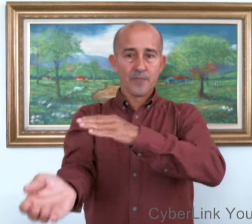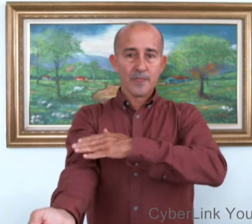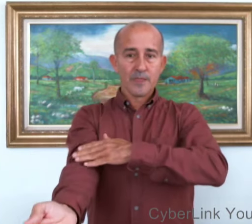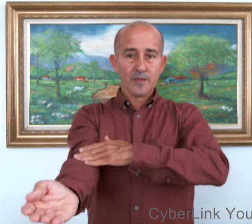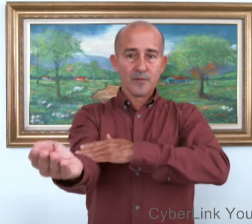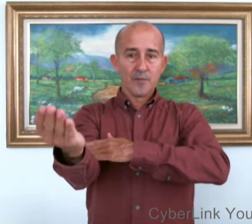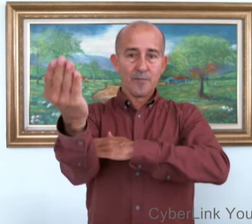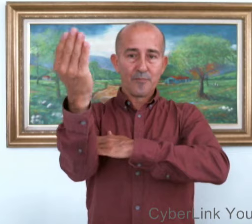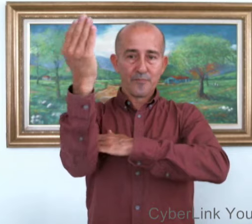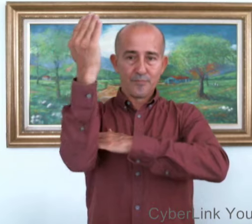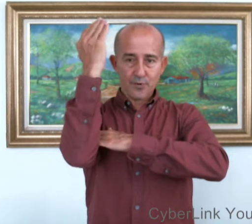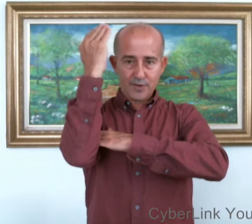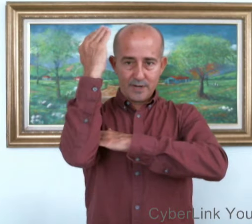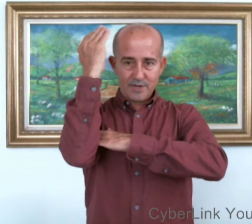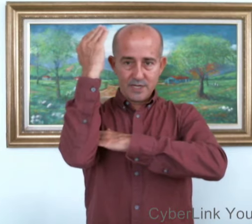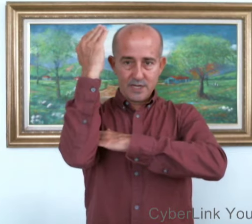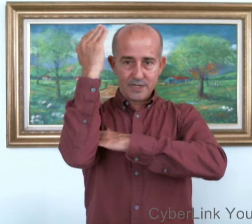Por la mañana.